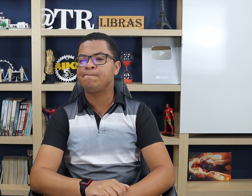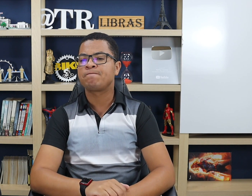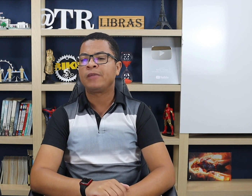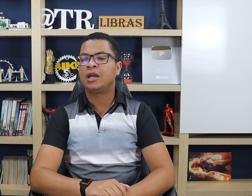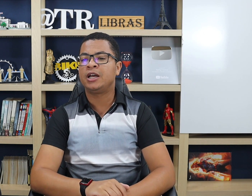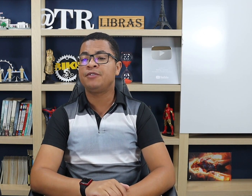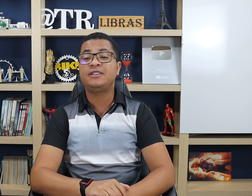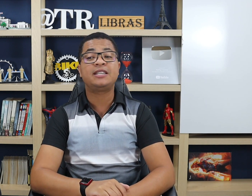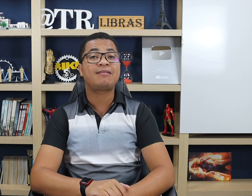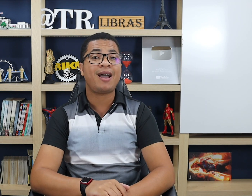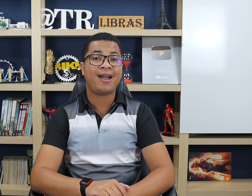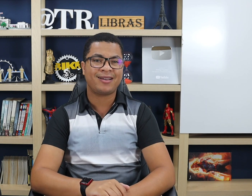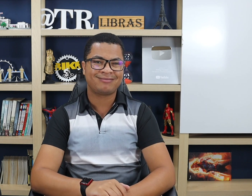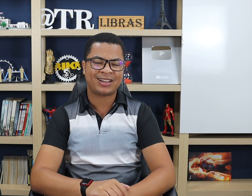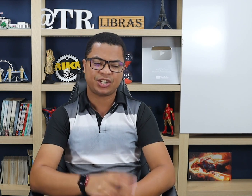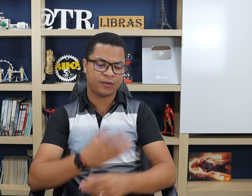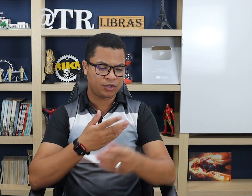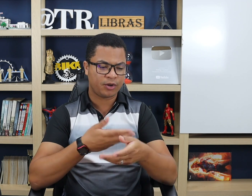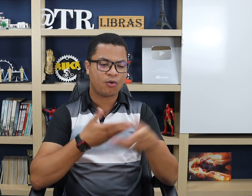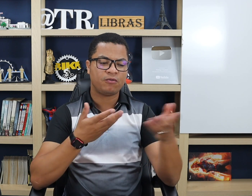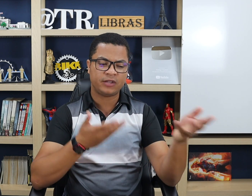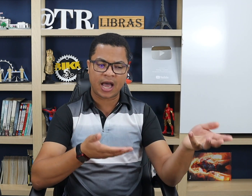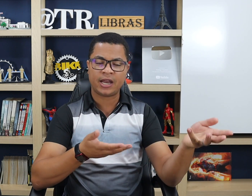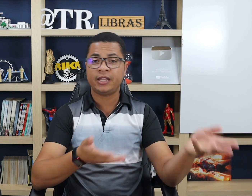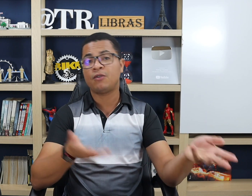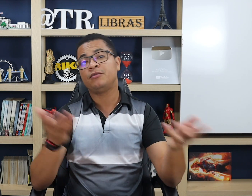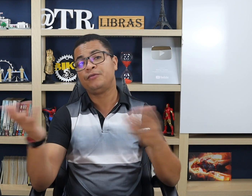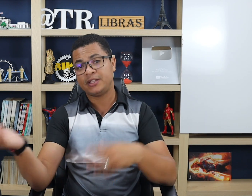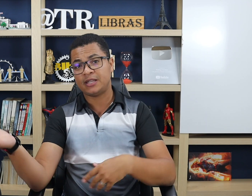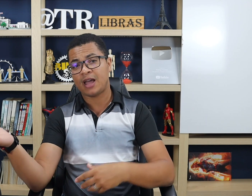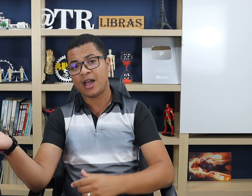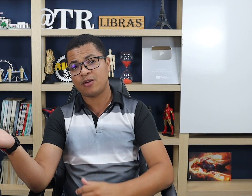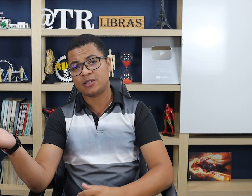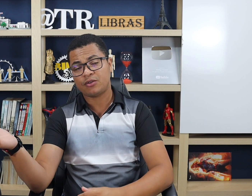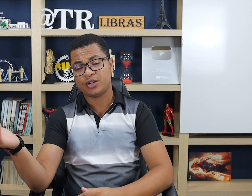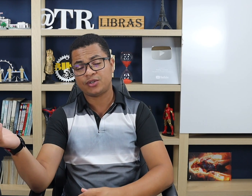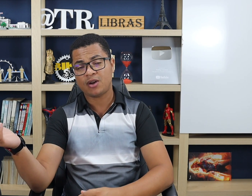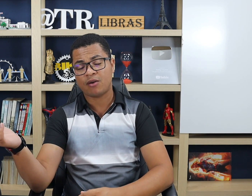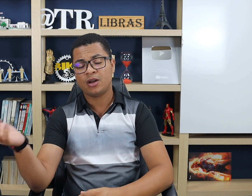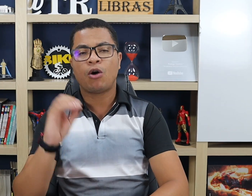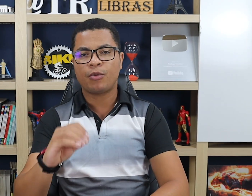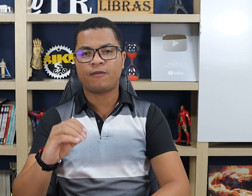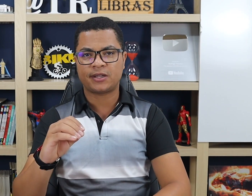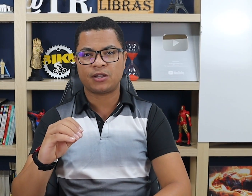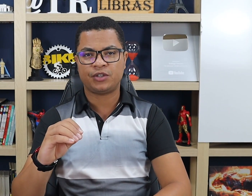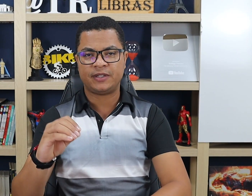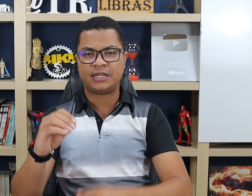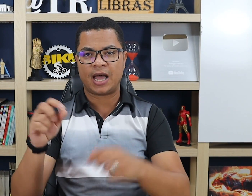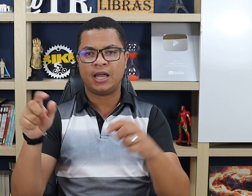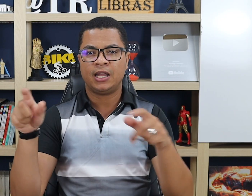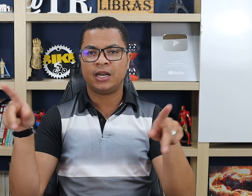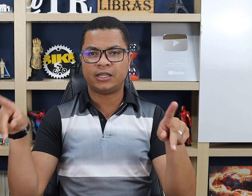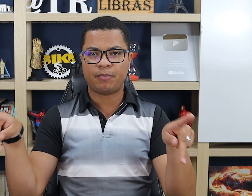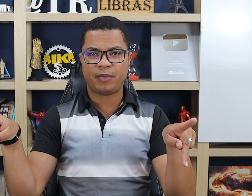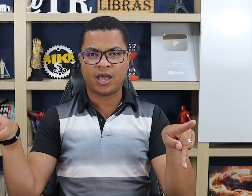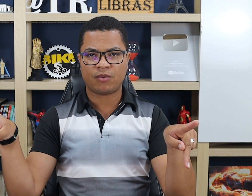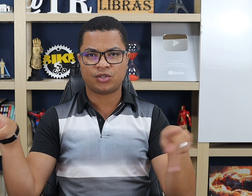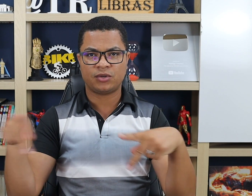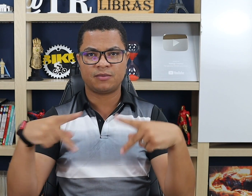visitar. A gente falou sobre convidar, né? Então, visitar é o sinal direcional. Como que eu faço sinal de visitar? Letra P com as duas